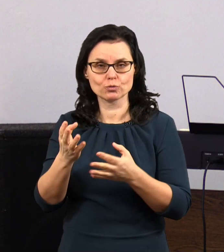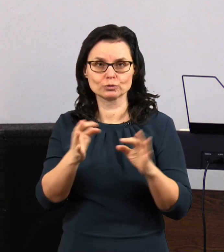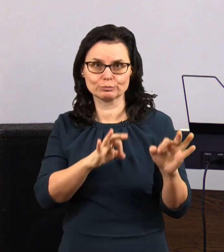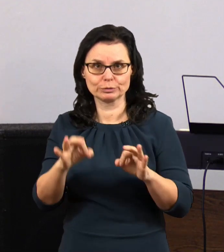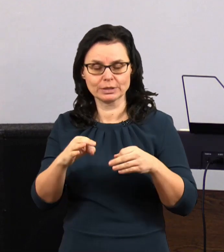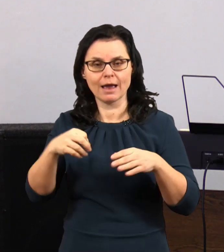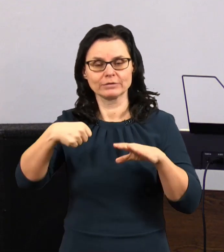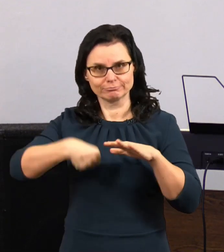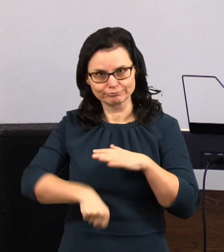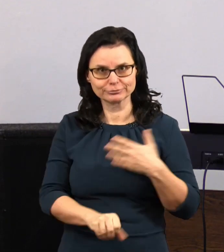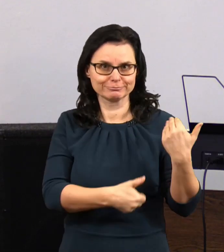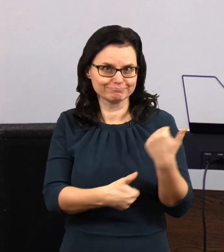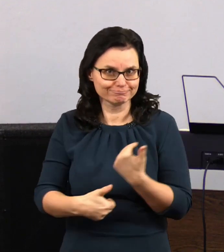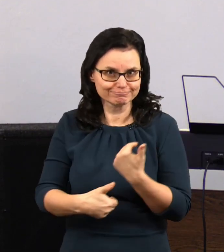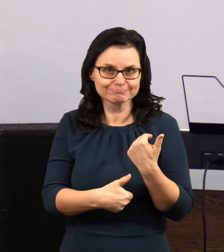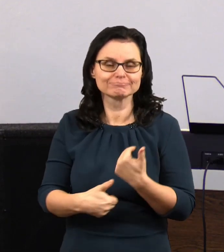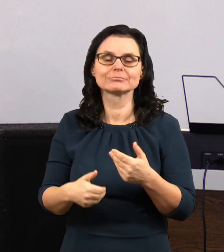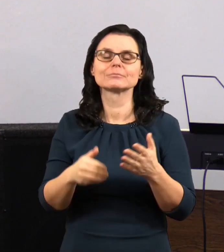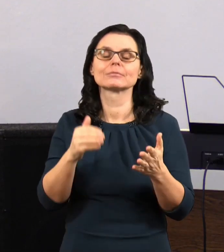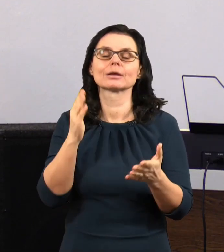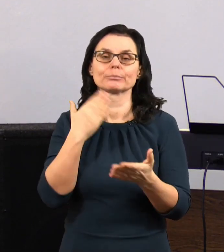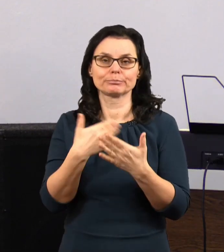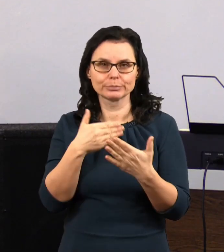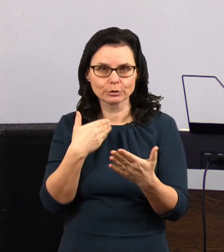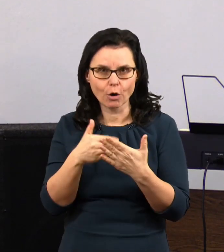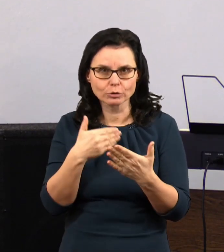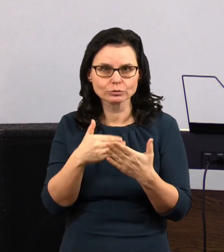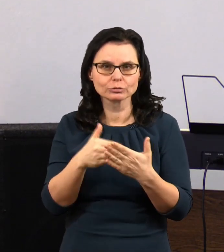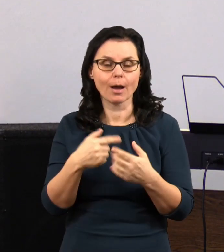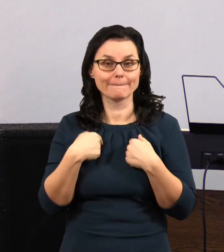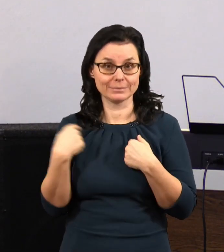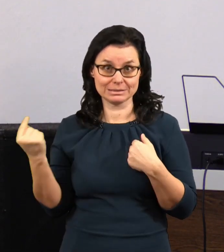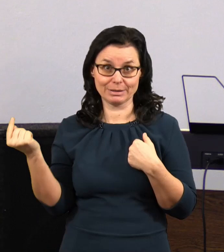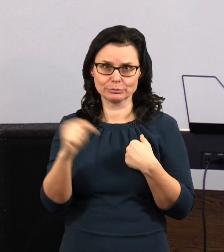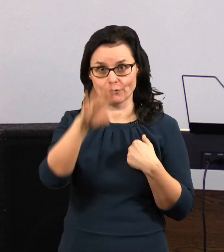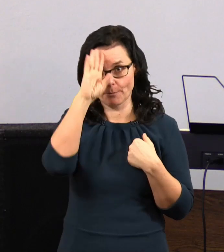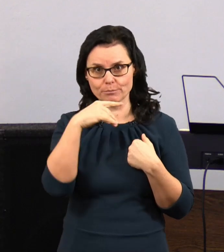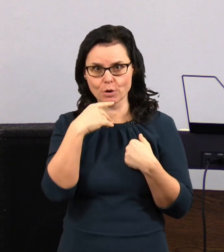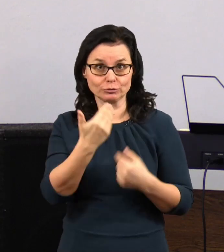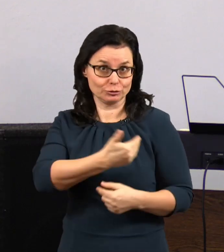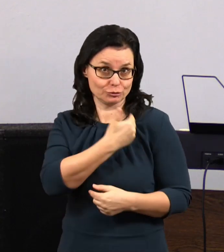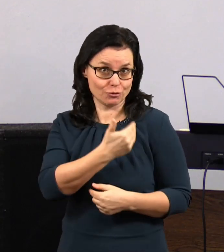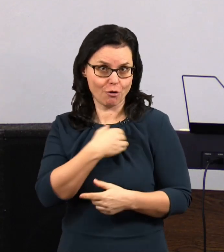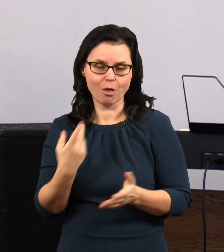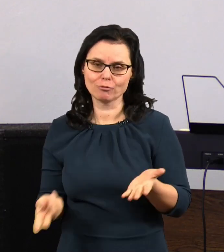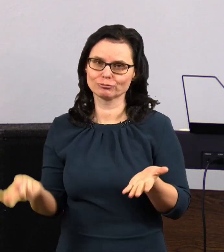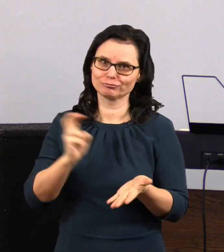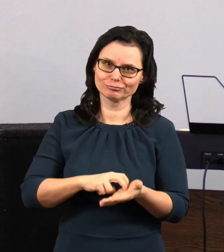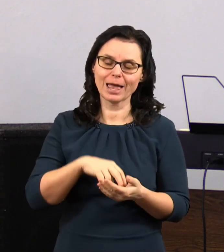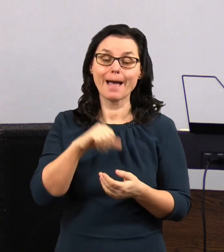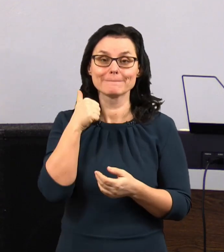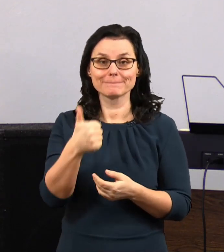bude přivadět svoje mimínko na svět. No a my jsme přišli v pondělí do školy a první